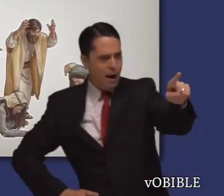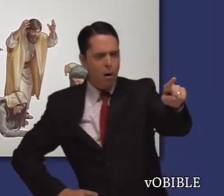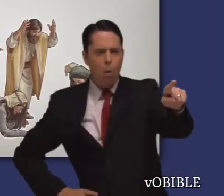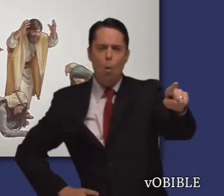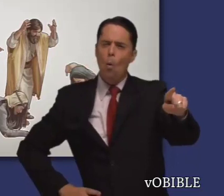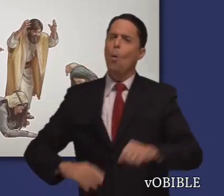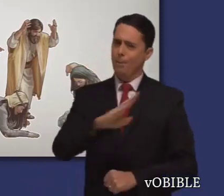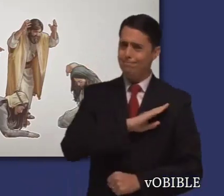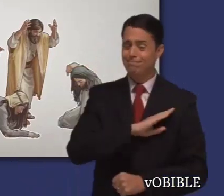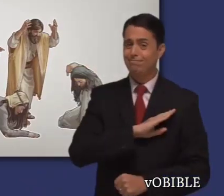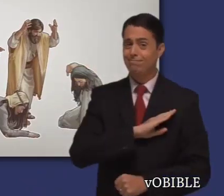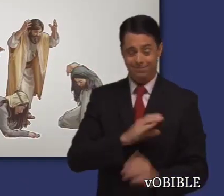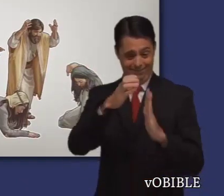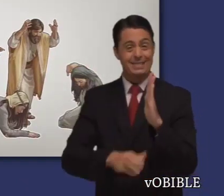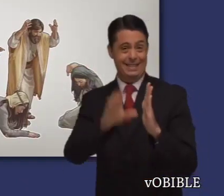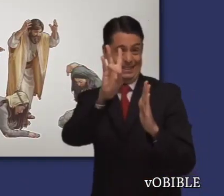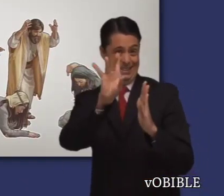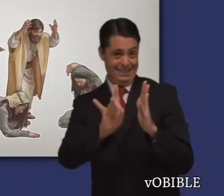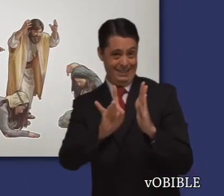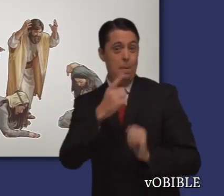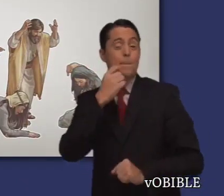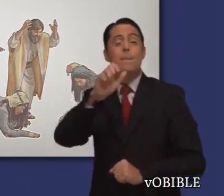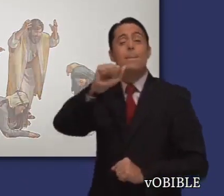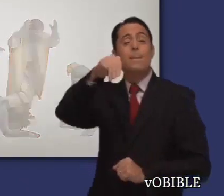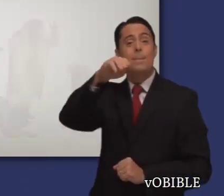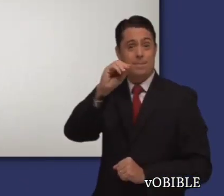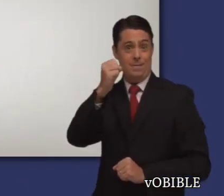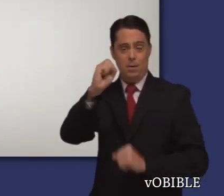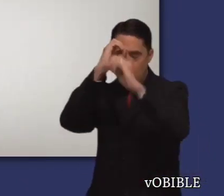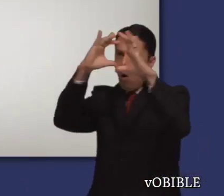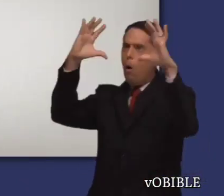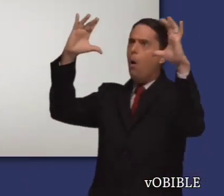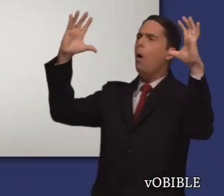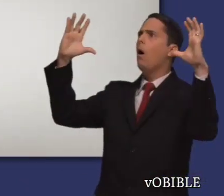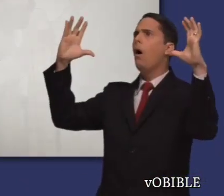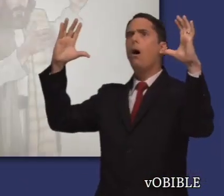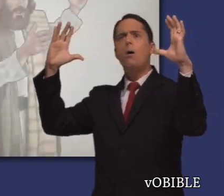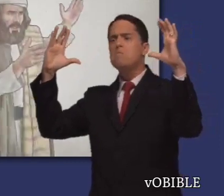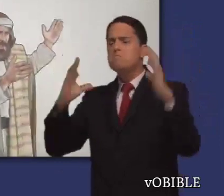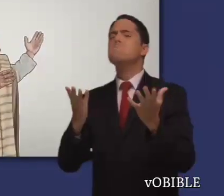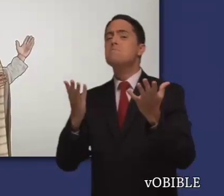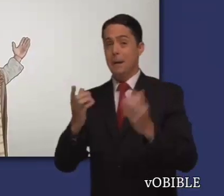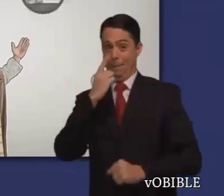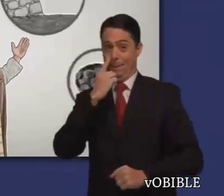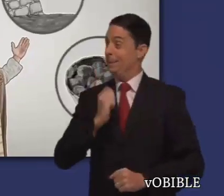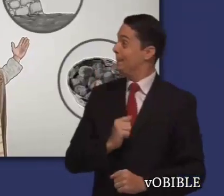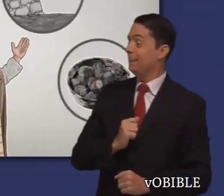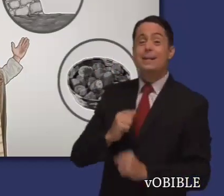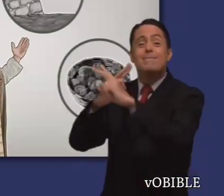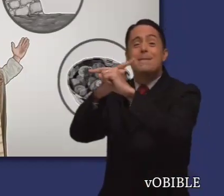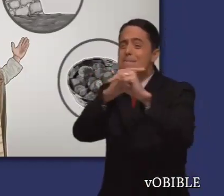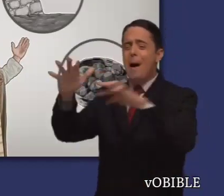presionan a sus esposos para que estafen a los pobres. Los capítulos 7 y 8 narran una serie de